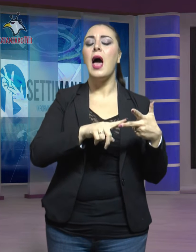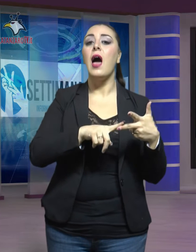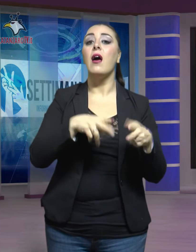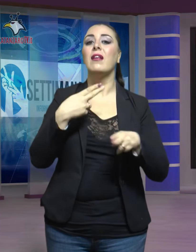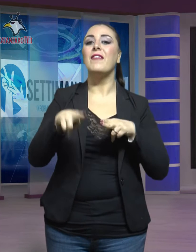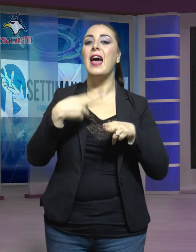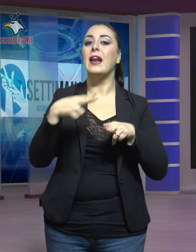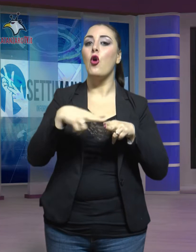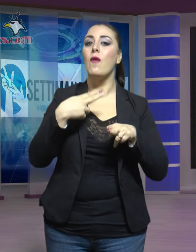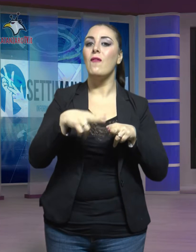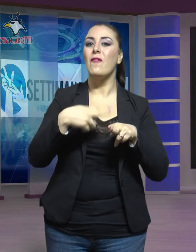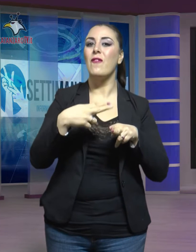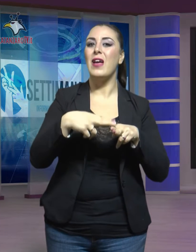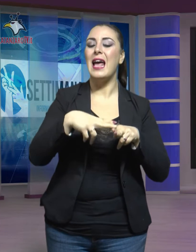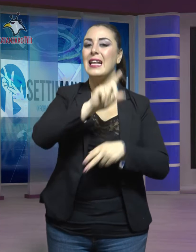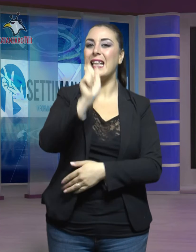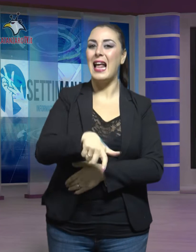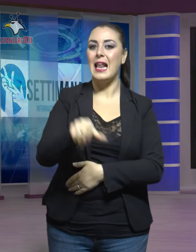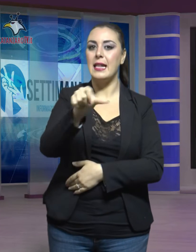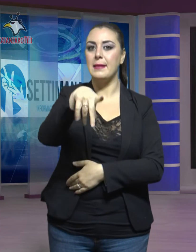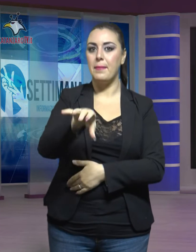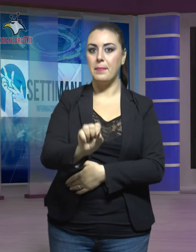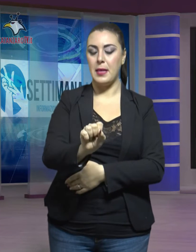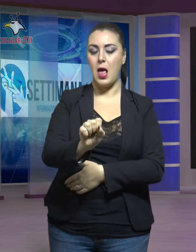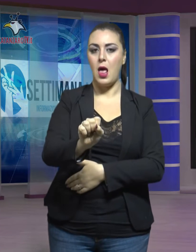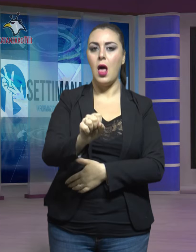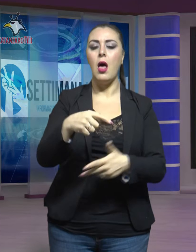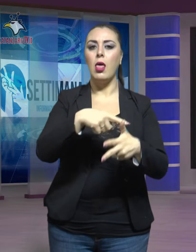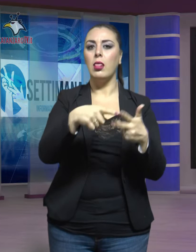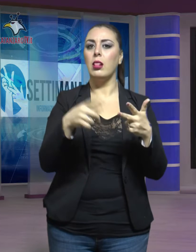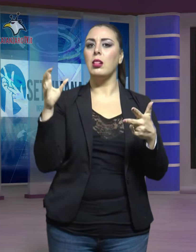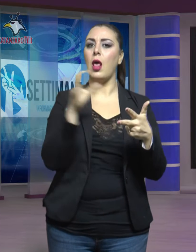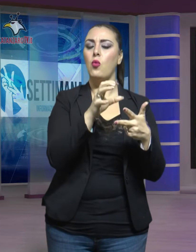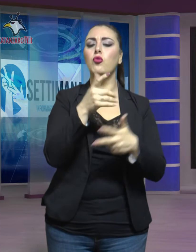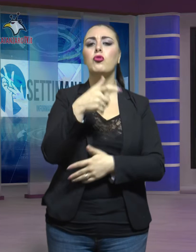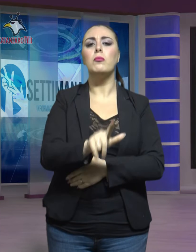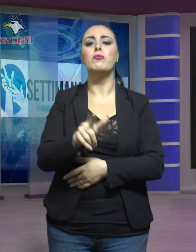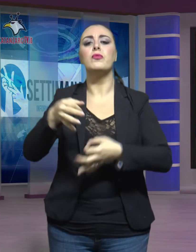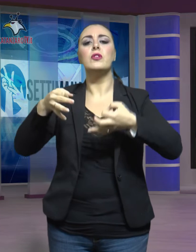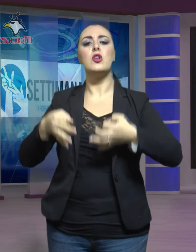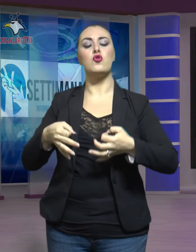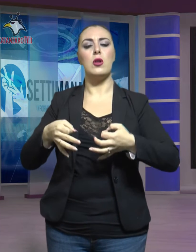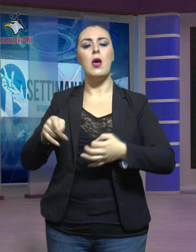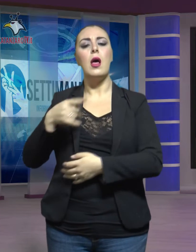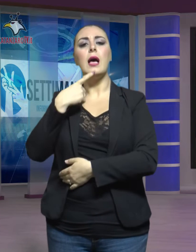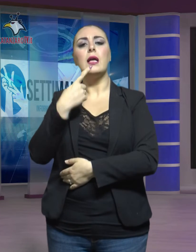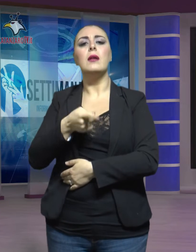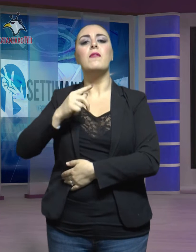Italiana S.P.A. La decisione comunicata dal vicepresidente nazionale di